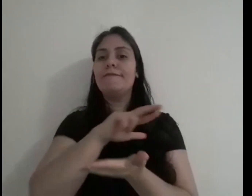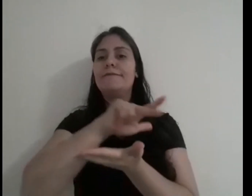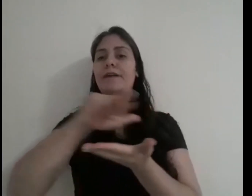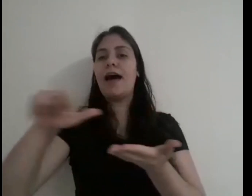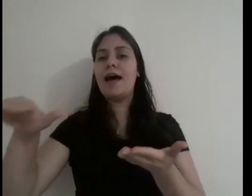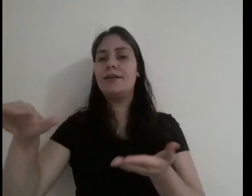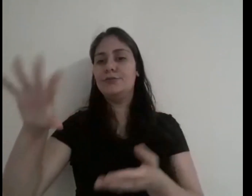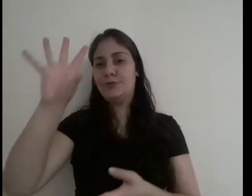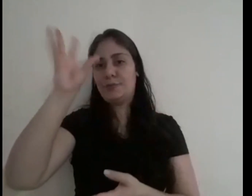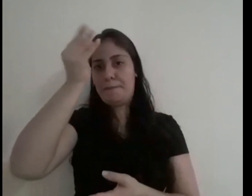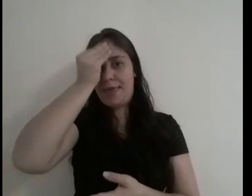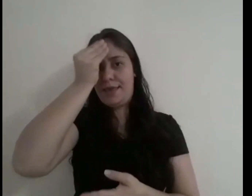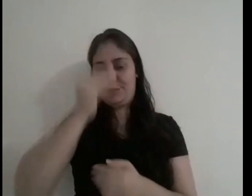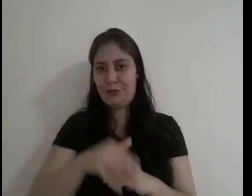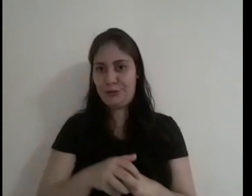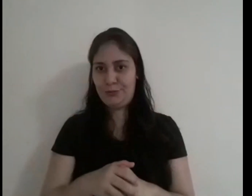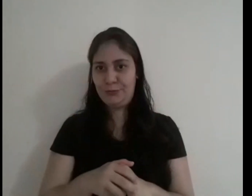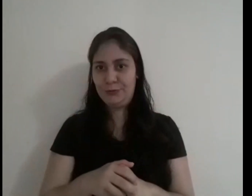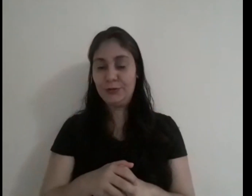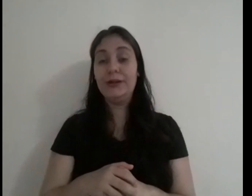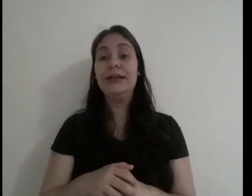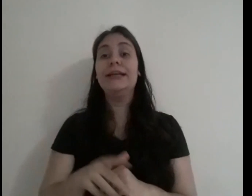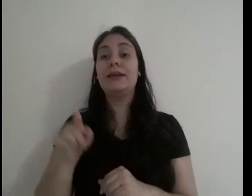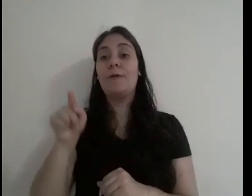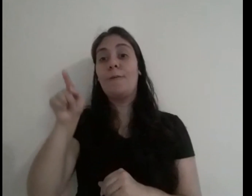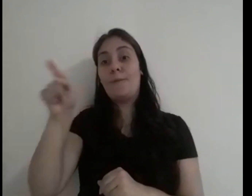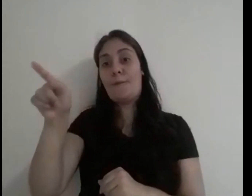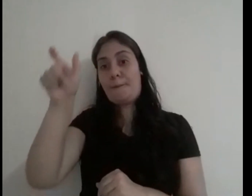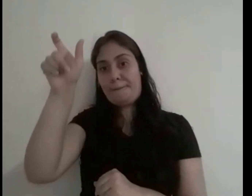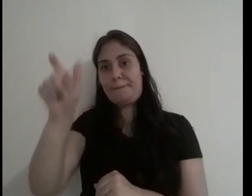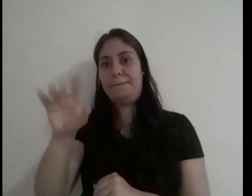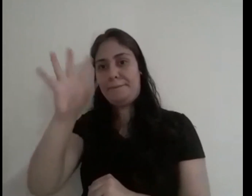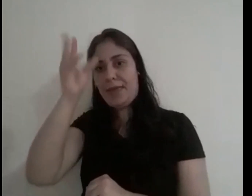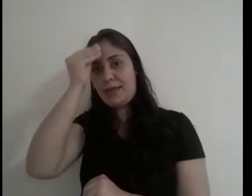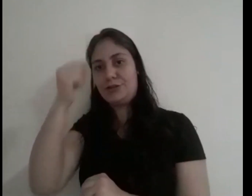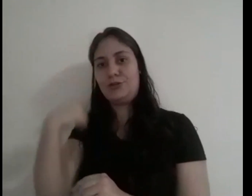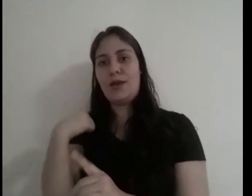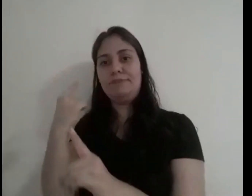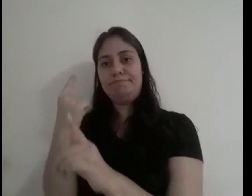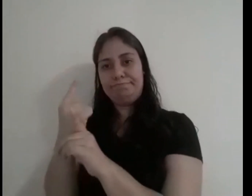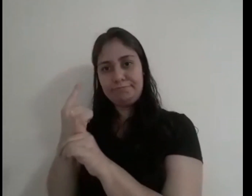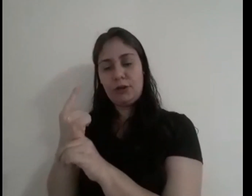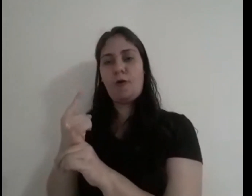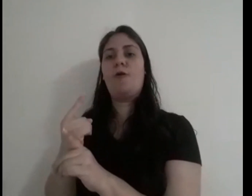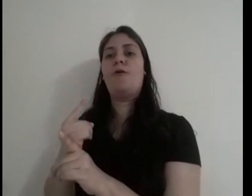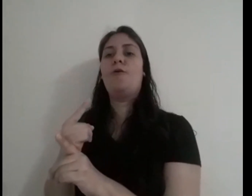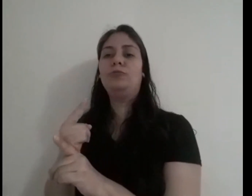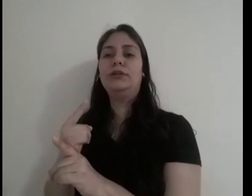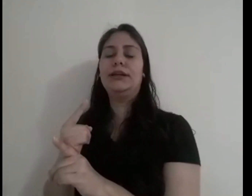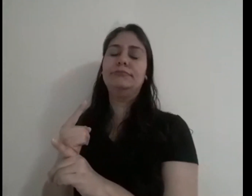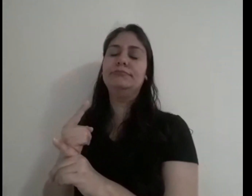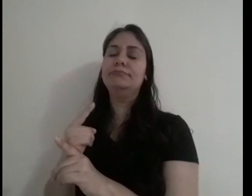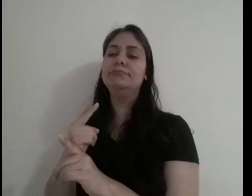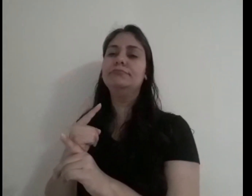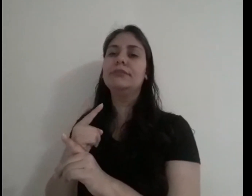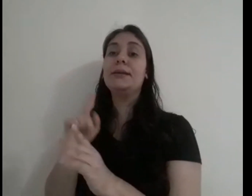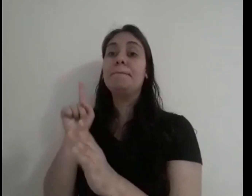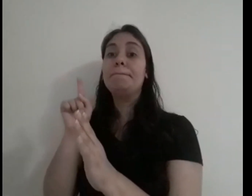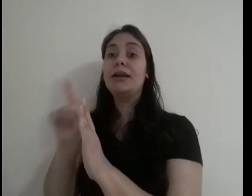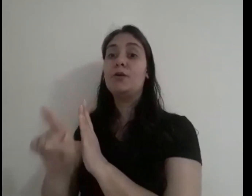Que pudesse explicar os vários fenômenos. E aí ele teve também a ajuda de vários médios. Então,